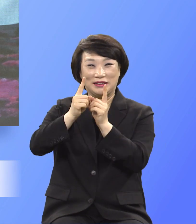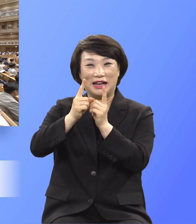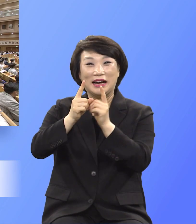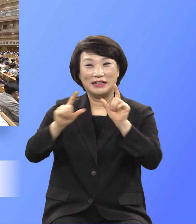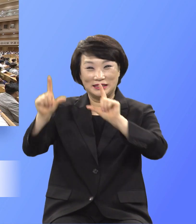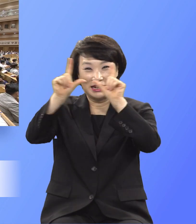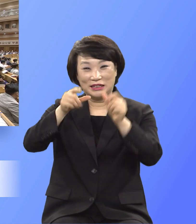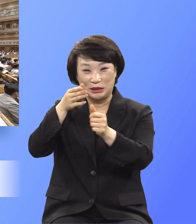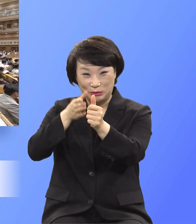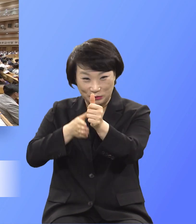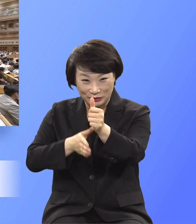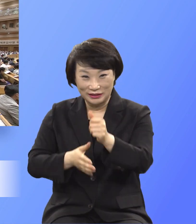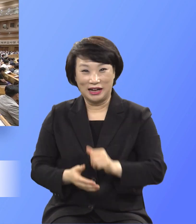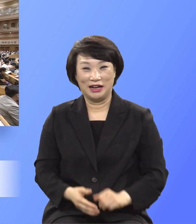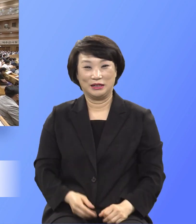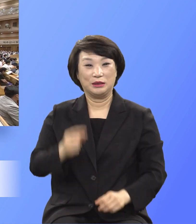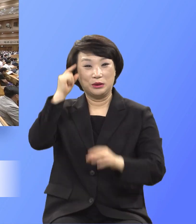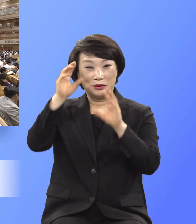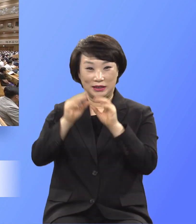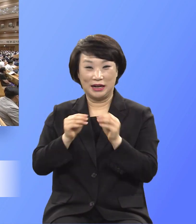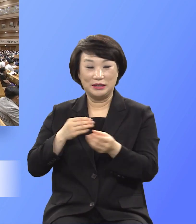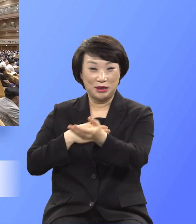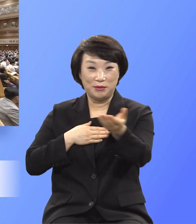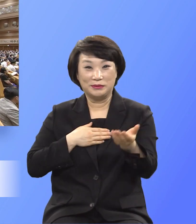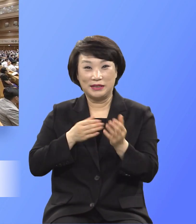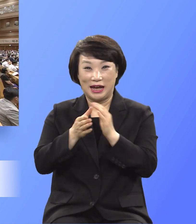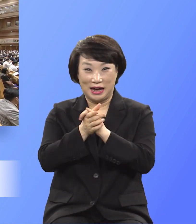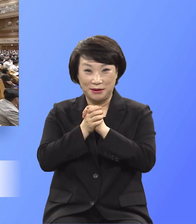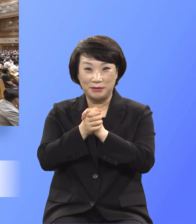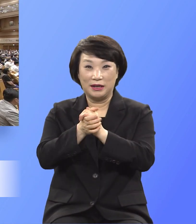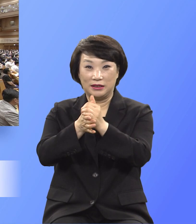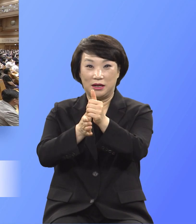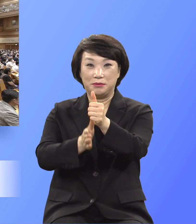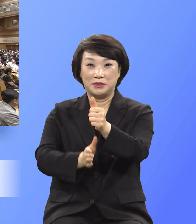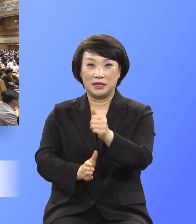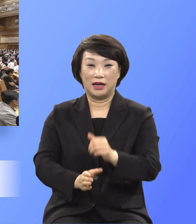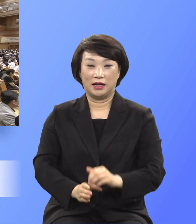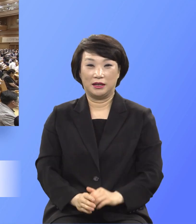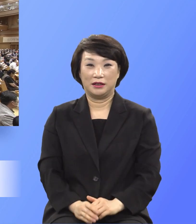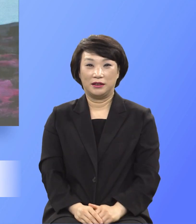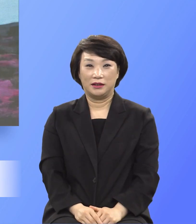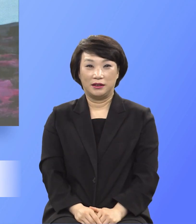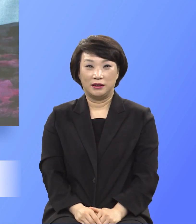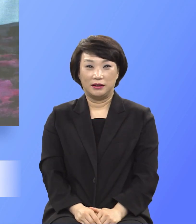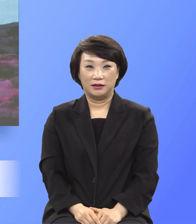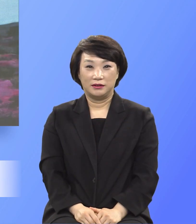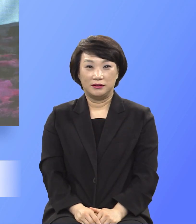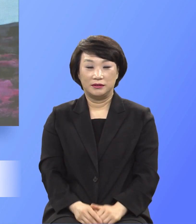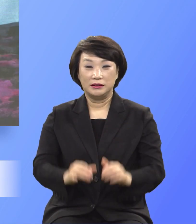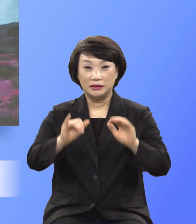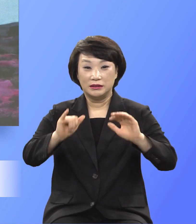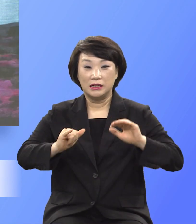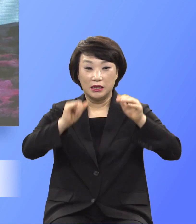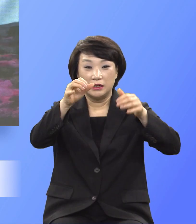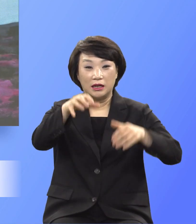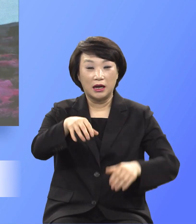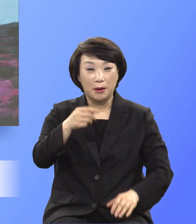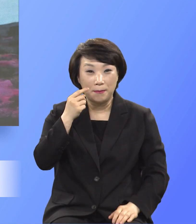동의하시면 아멘합시다. 이 세상에서는 이와